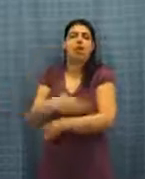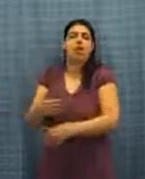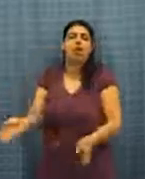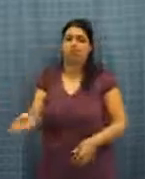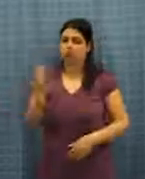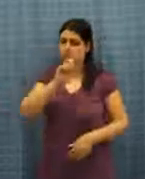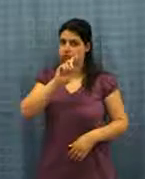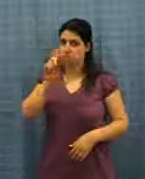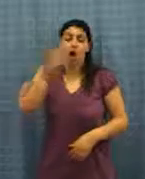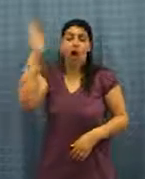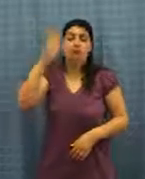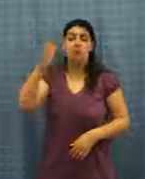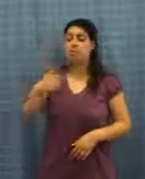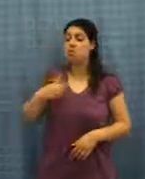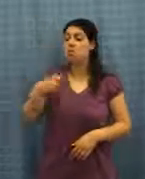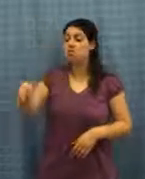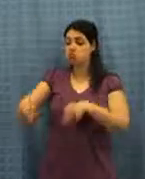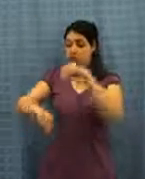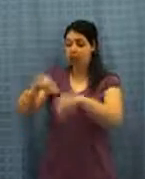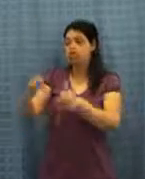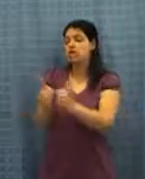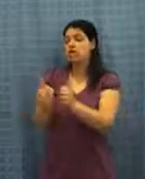o che si possa giurta via quando si scampi di lui.